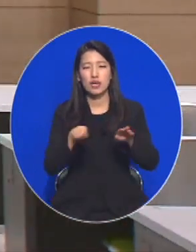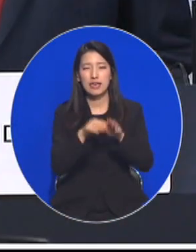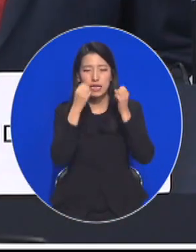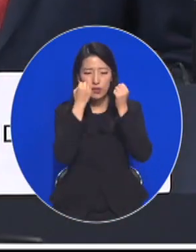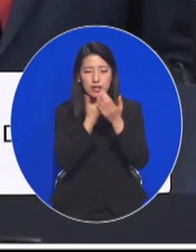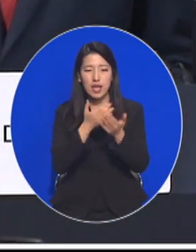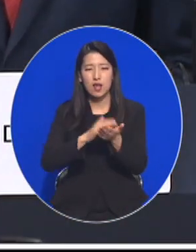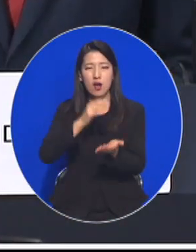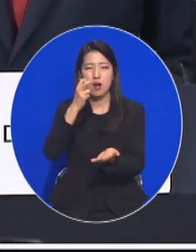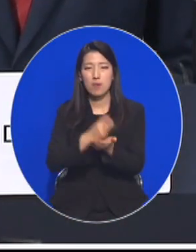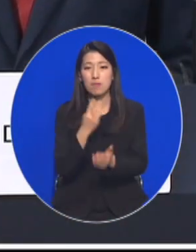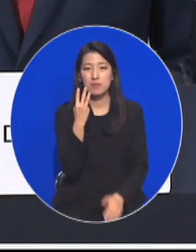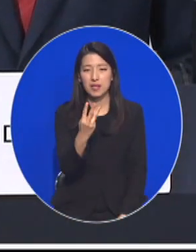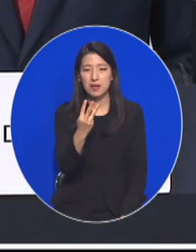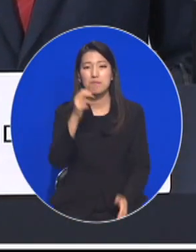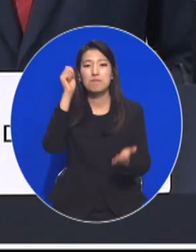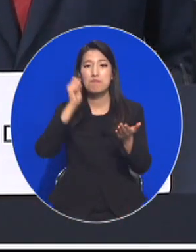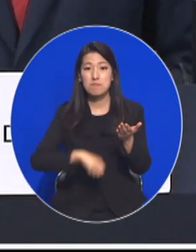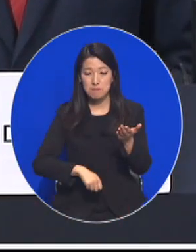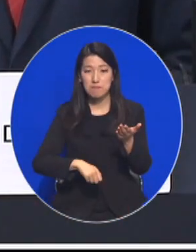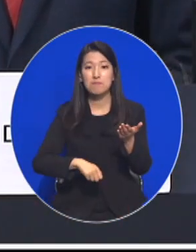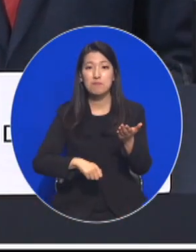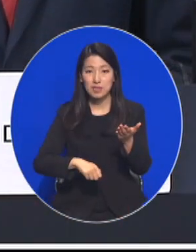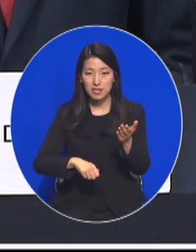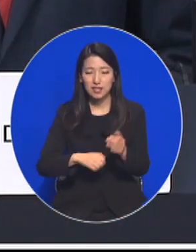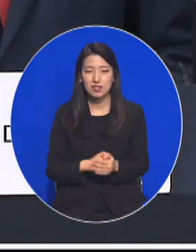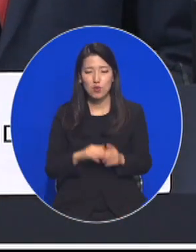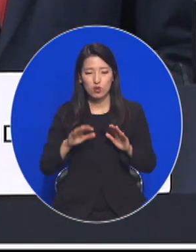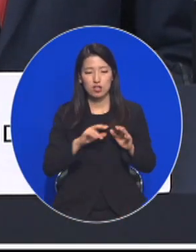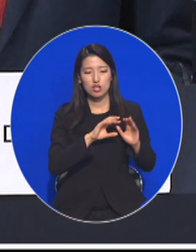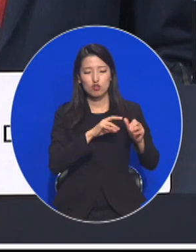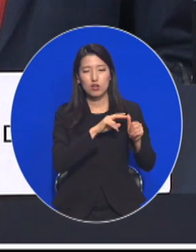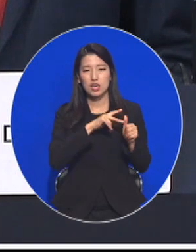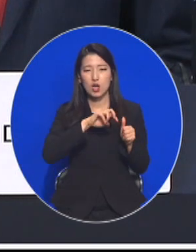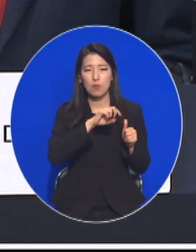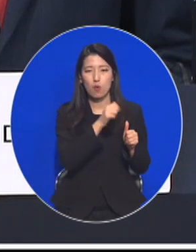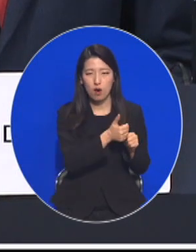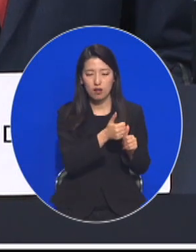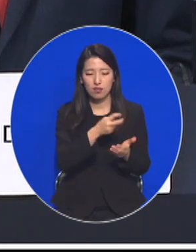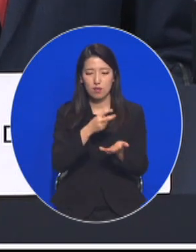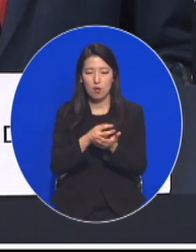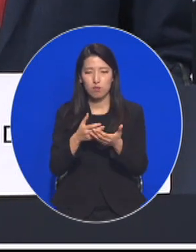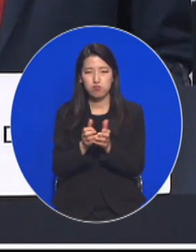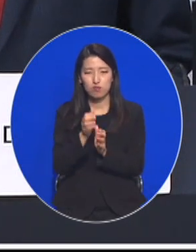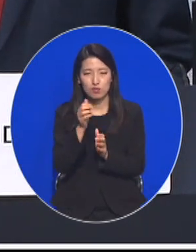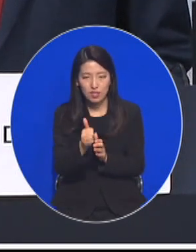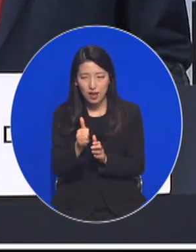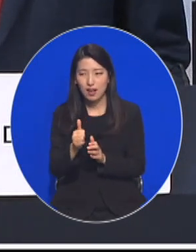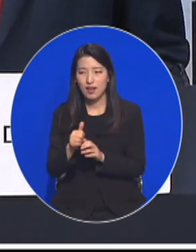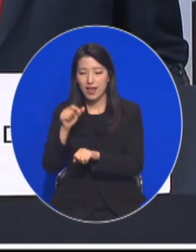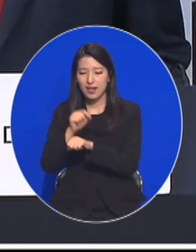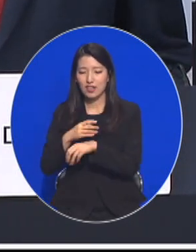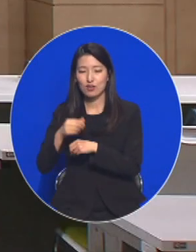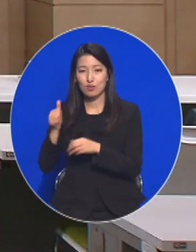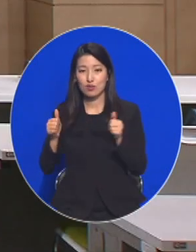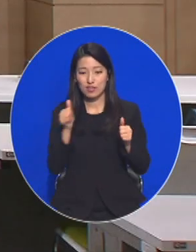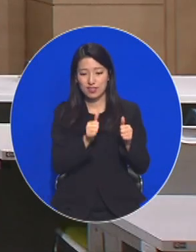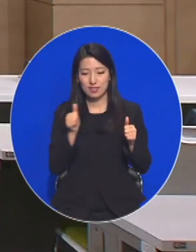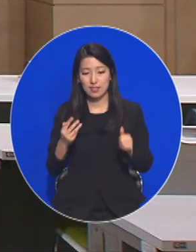시행을 계기로 국가정보원, 법무부, 행정안전부가 권력기관 개혁에 대한 입장을 밝혔습니다.